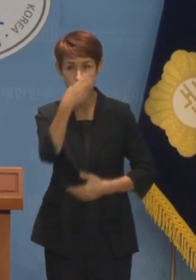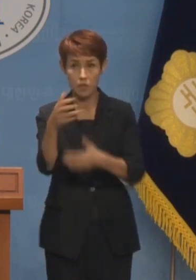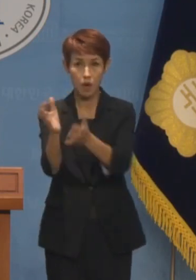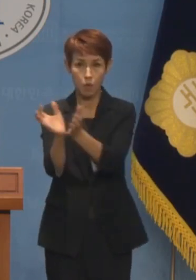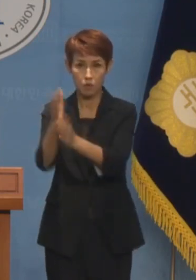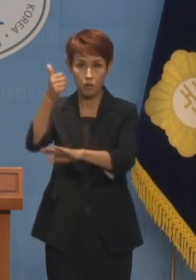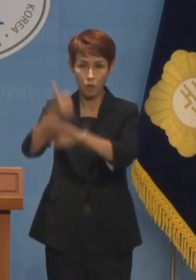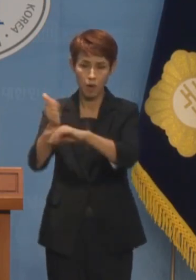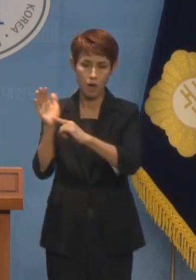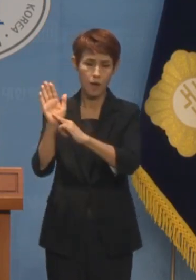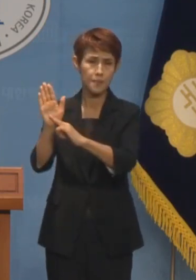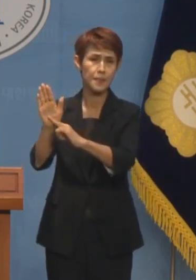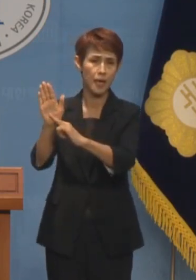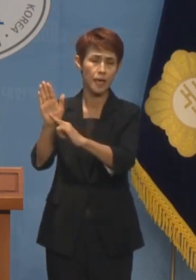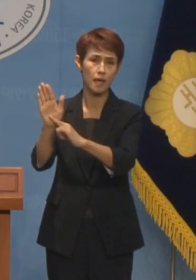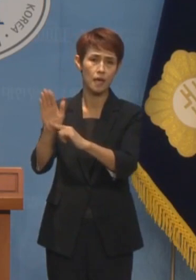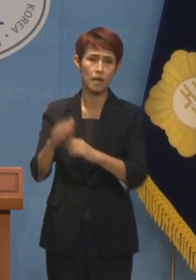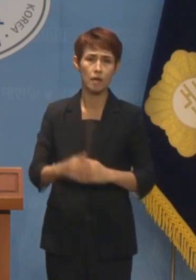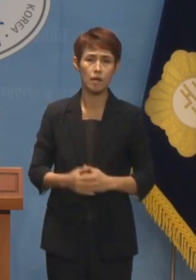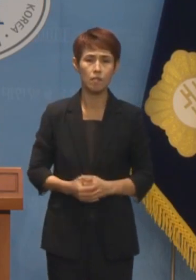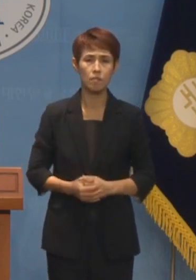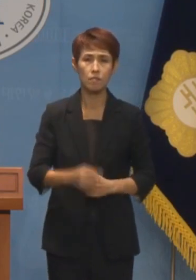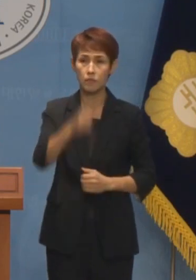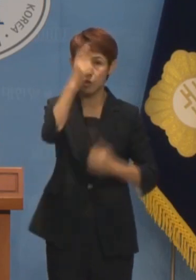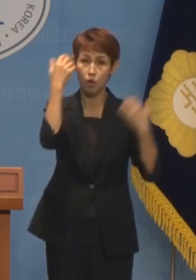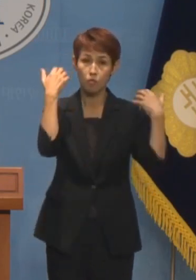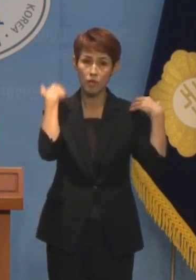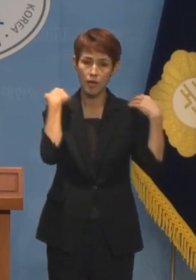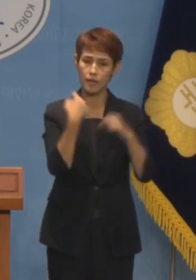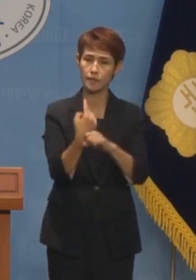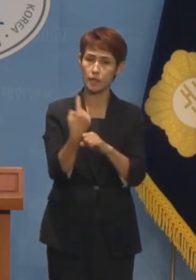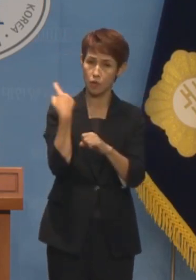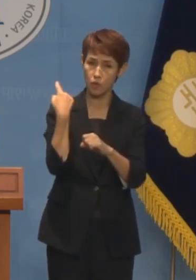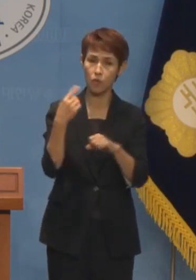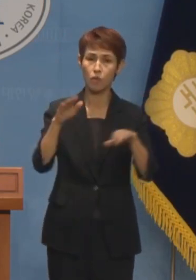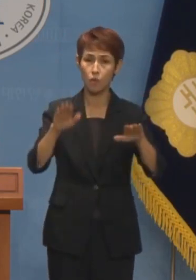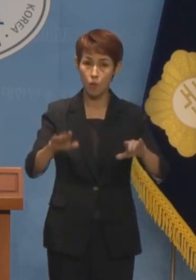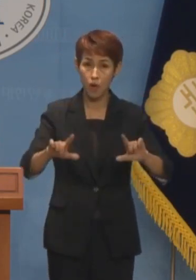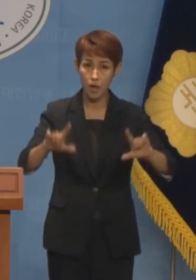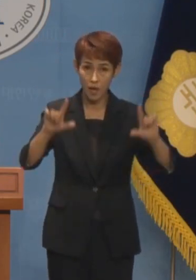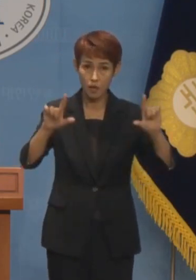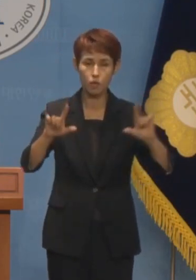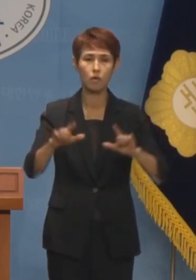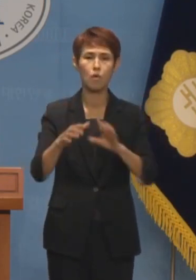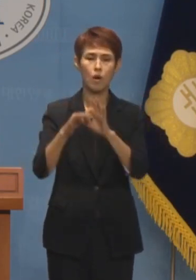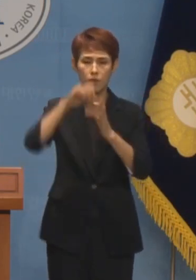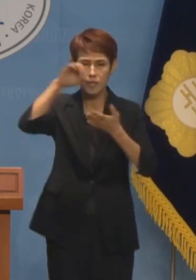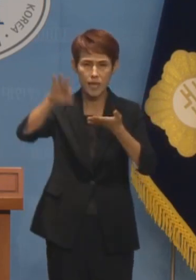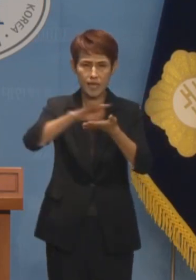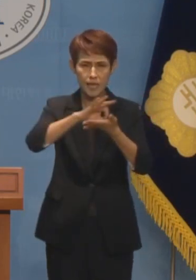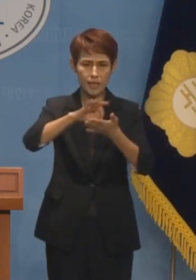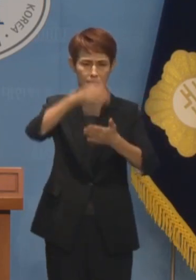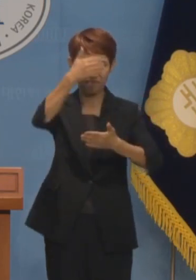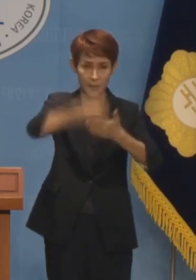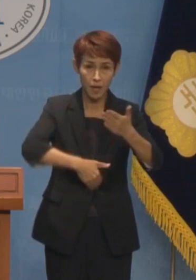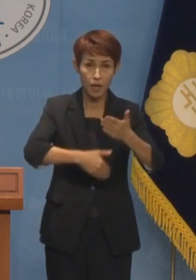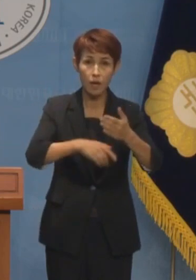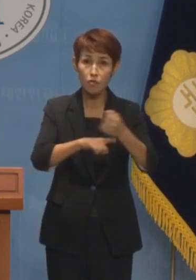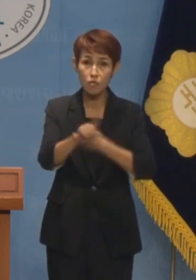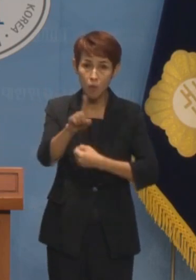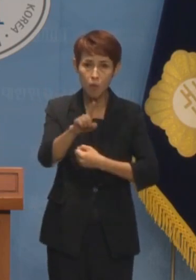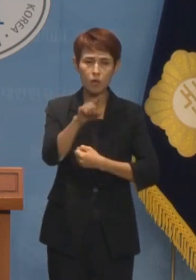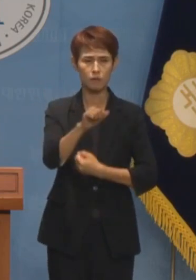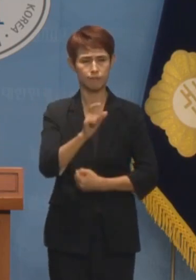결과가 나오기도 했습니다 정부가 지난해에 이어 올해도 관련 예산을 전액 삭담한 것은 바로